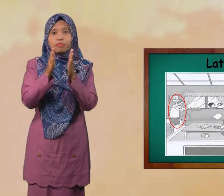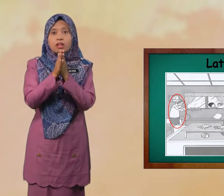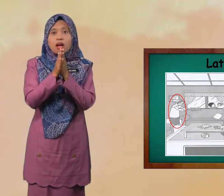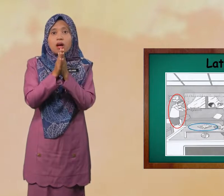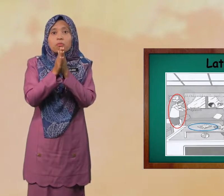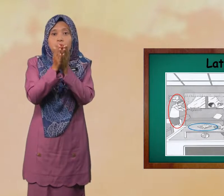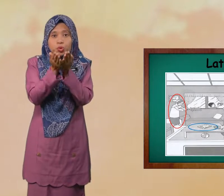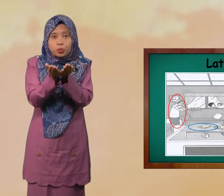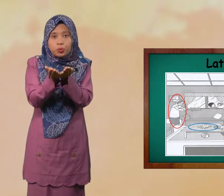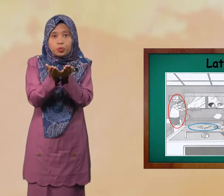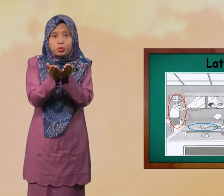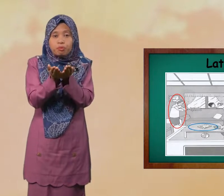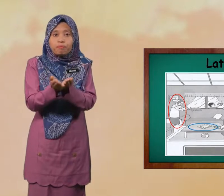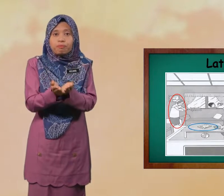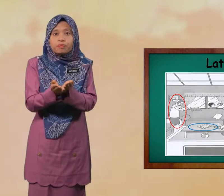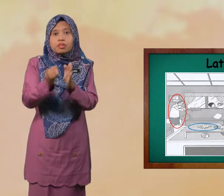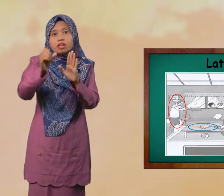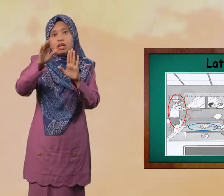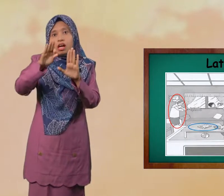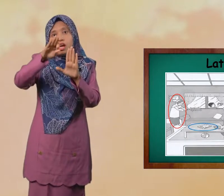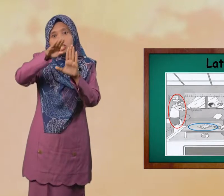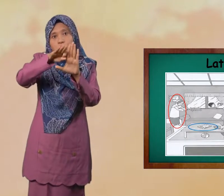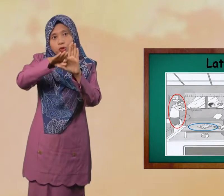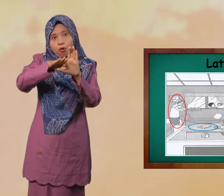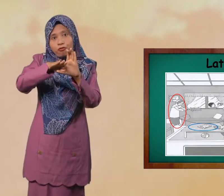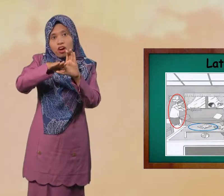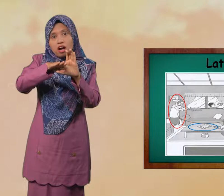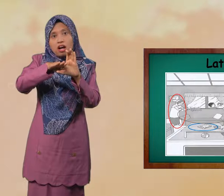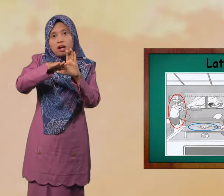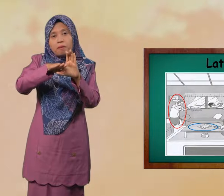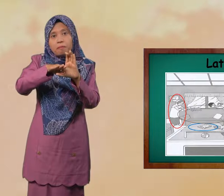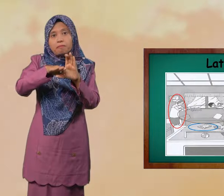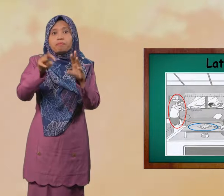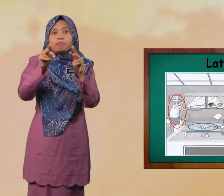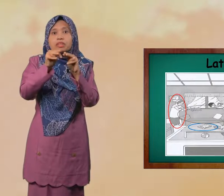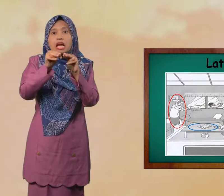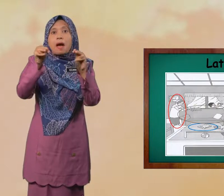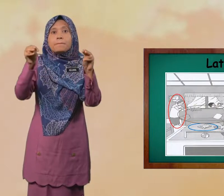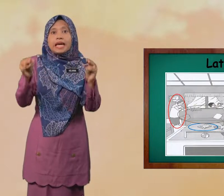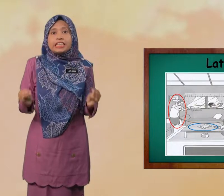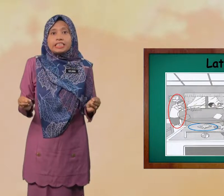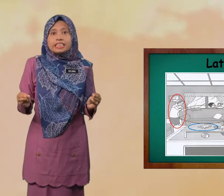Buku Sofa Meja